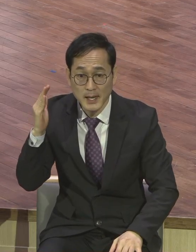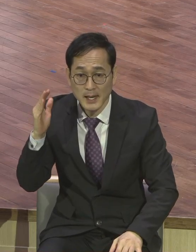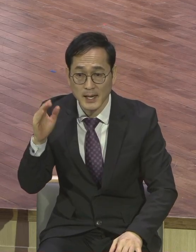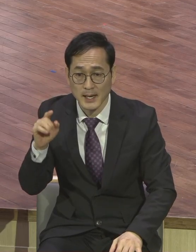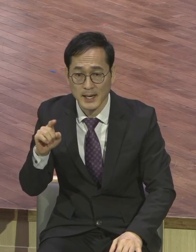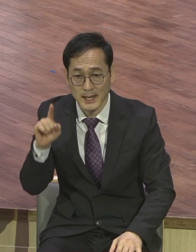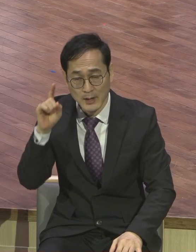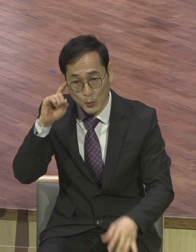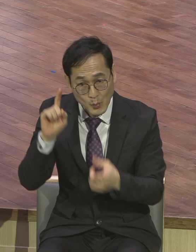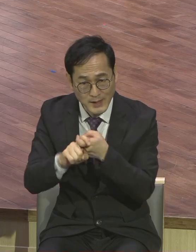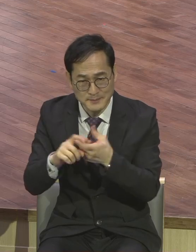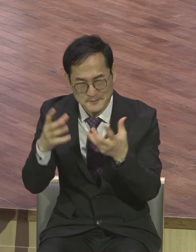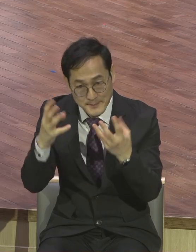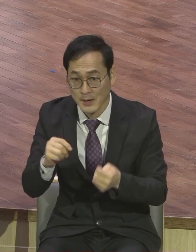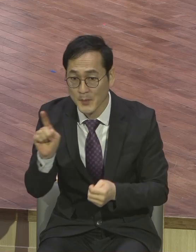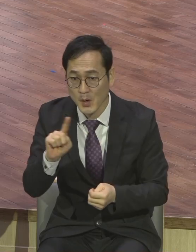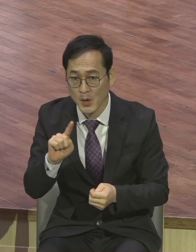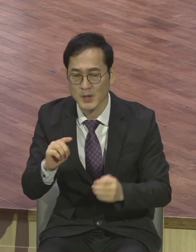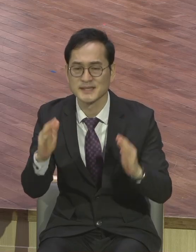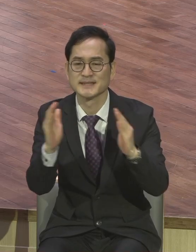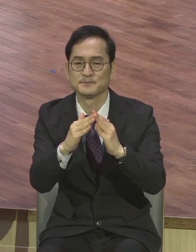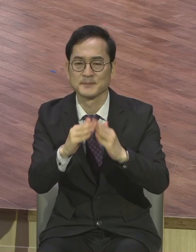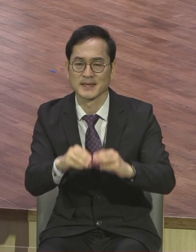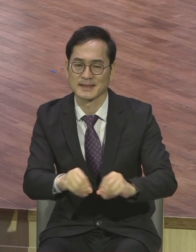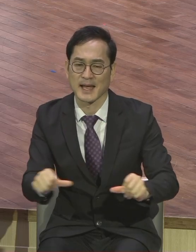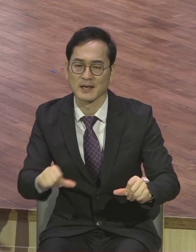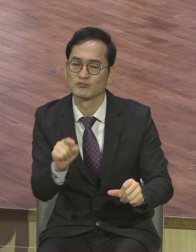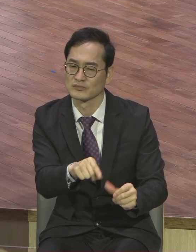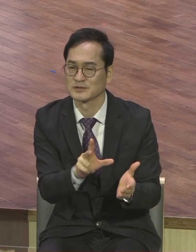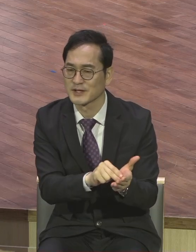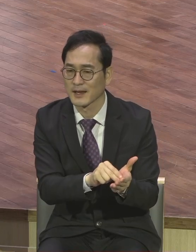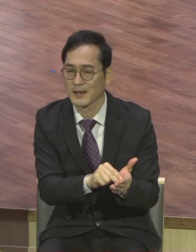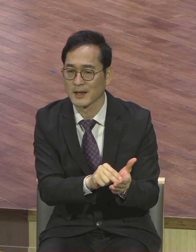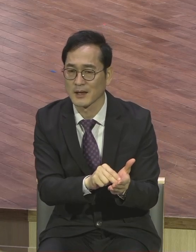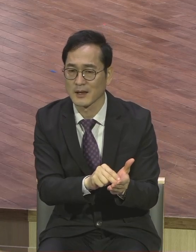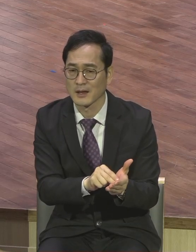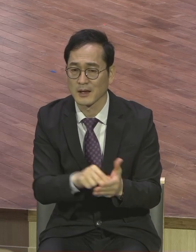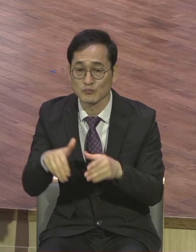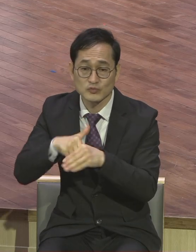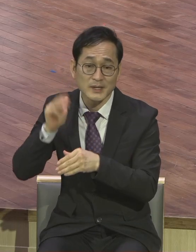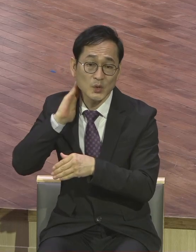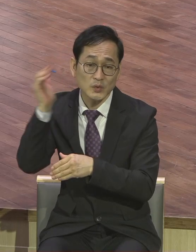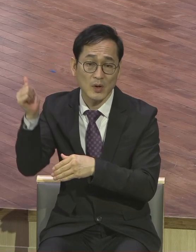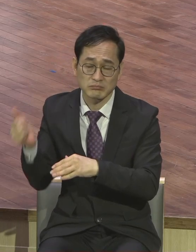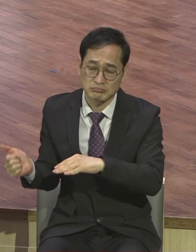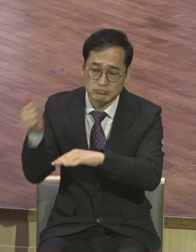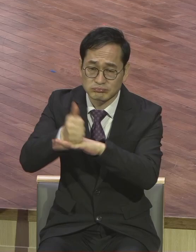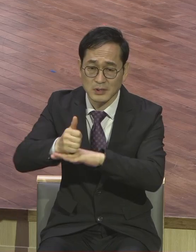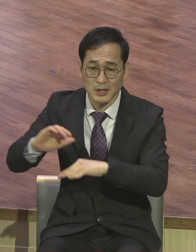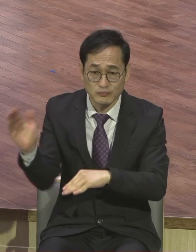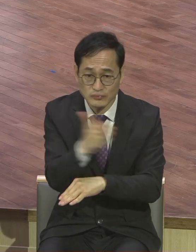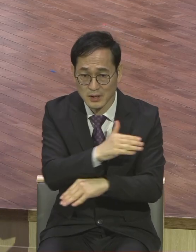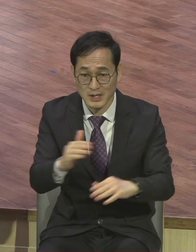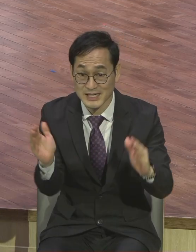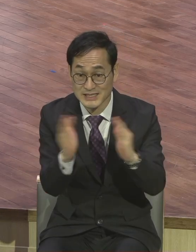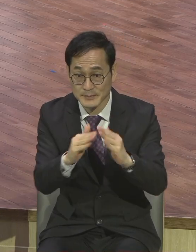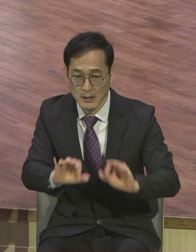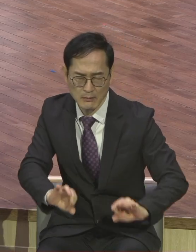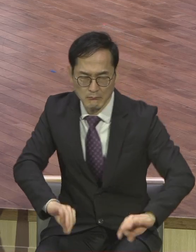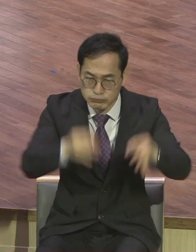부동산 문제지요. 부동산 현 정부가 들어오면서 부동산이 좁은 땅에 올라도